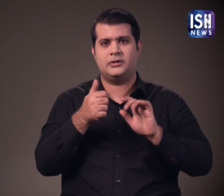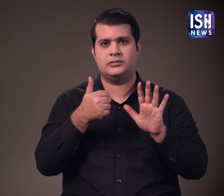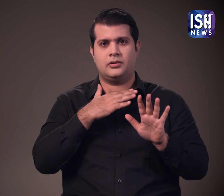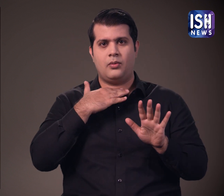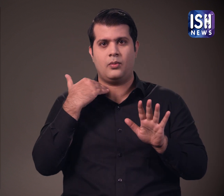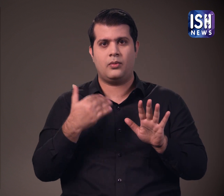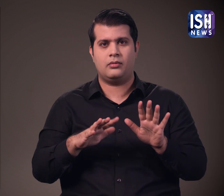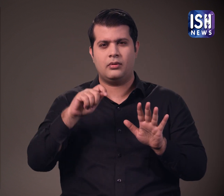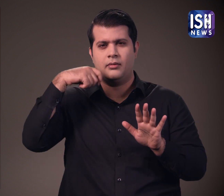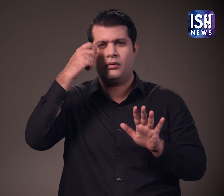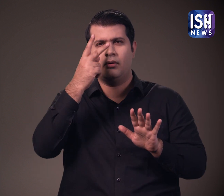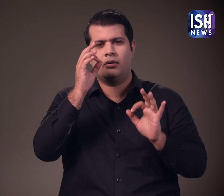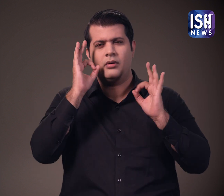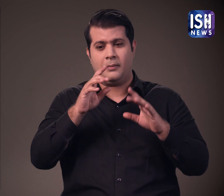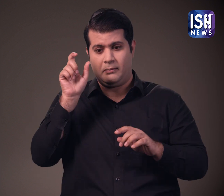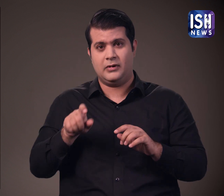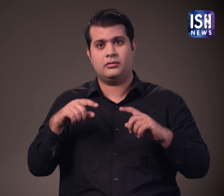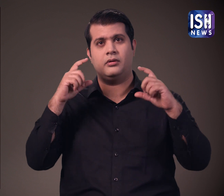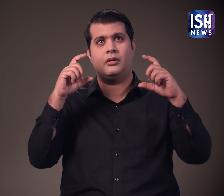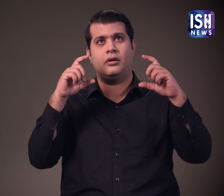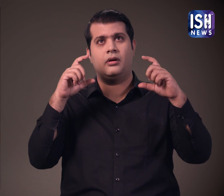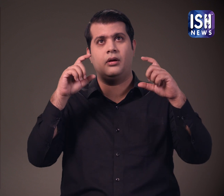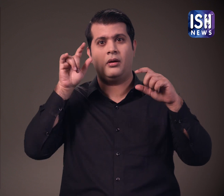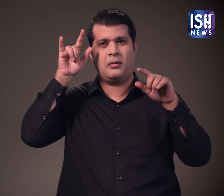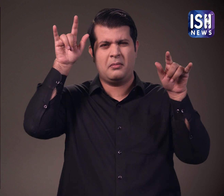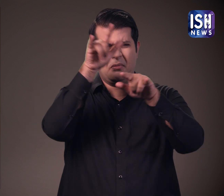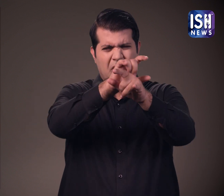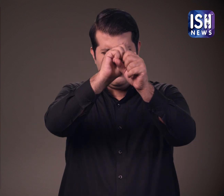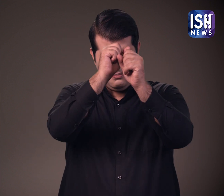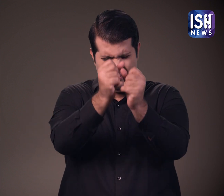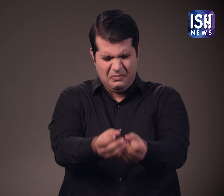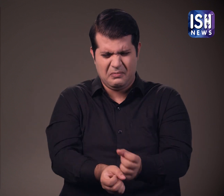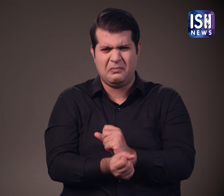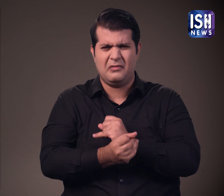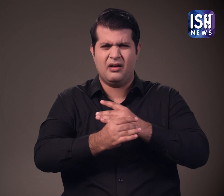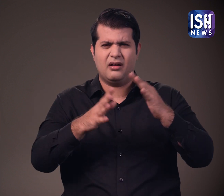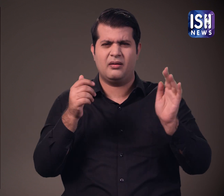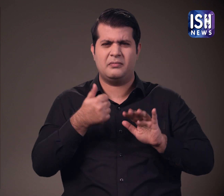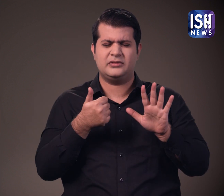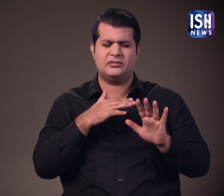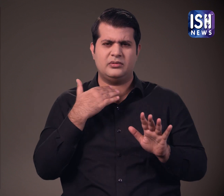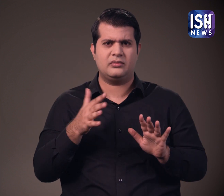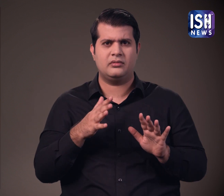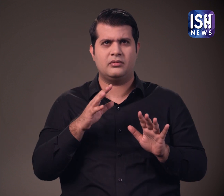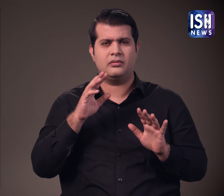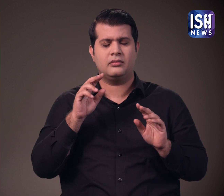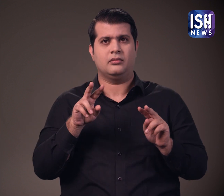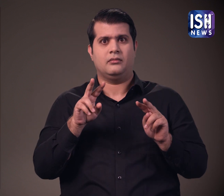दोनों विमान तुक्रे तुक्रे हो गये। हाथसे में 6 लोगों की मौत हो गई। दुरगतना का एक दर्शक में मोबाईल में